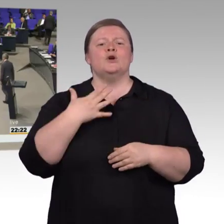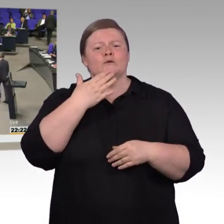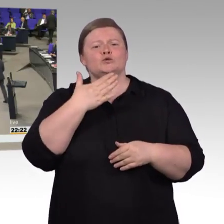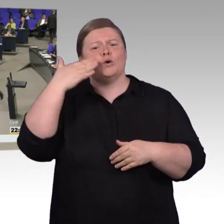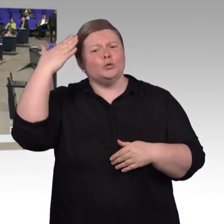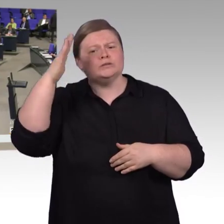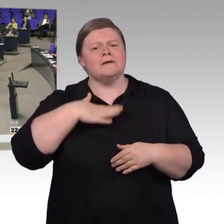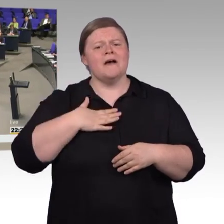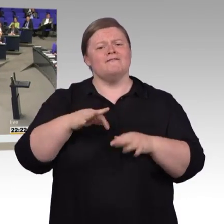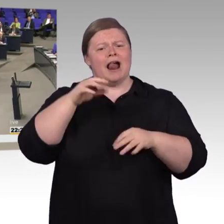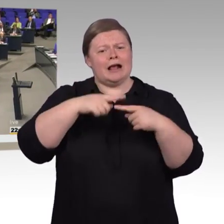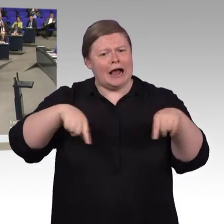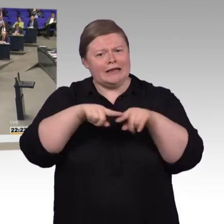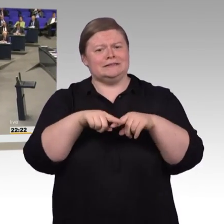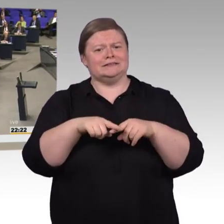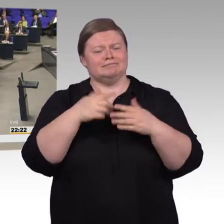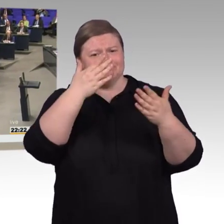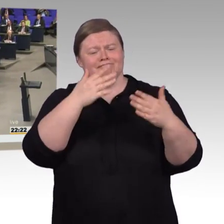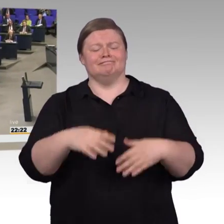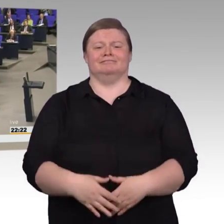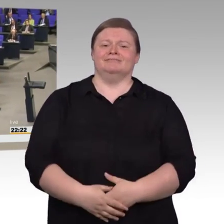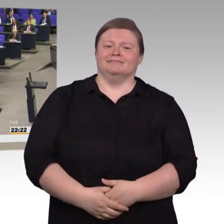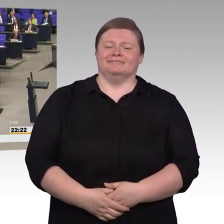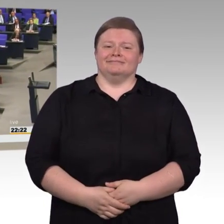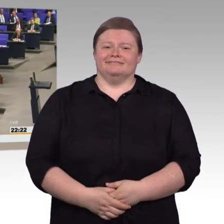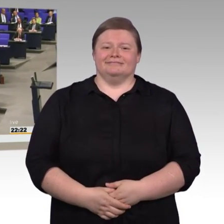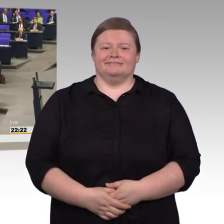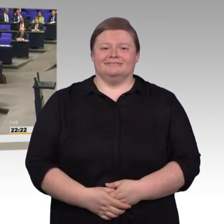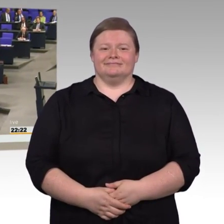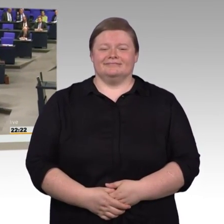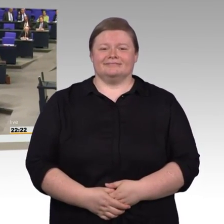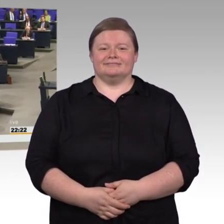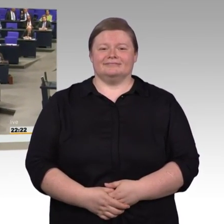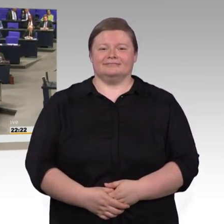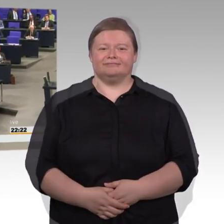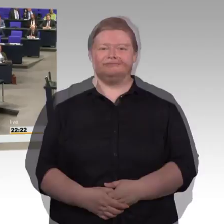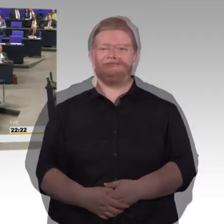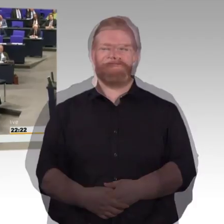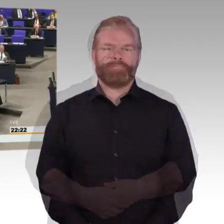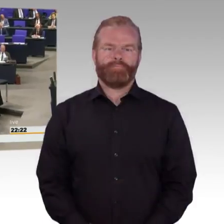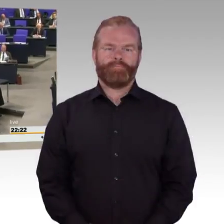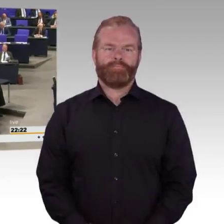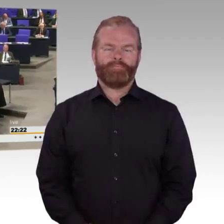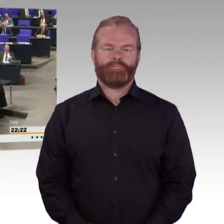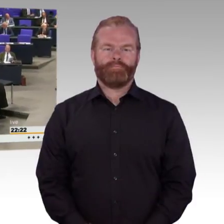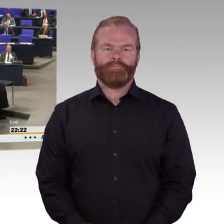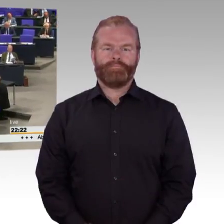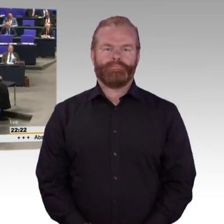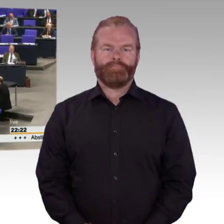Ja, vielen Dank, Herr Oelles. Und bevor ich den nächsten Redner aufrufe, mache ich nun meinem Thomas Hitschler einen kleinen Gefallen, weil hier